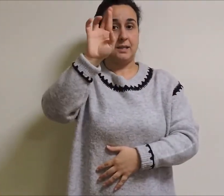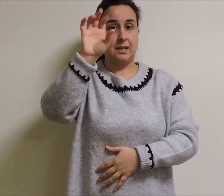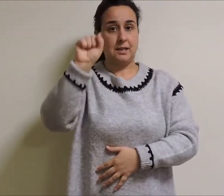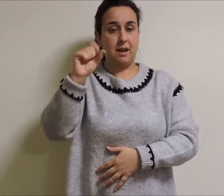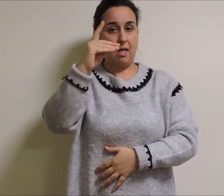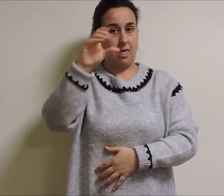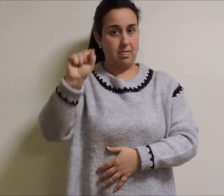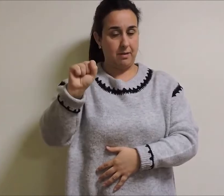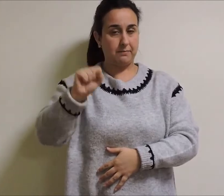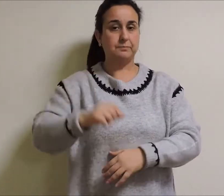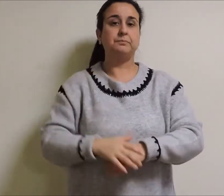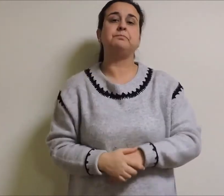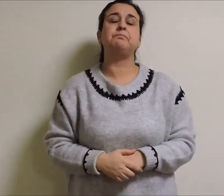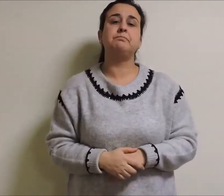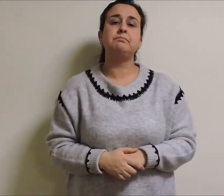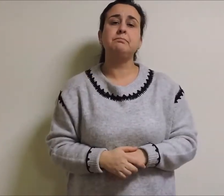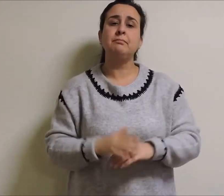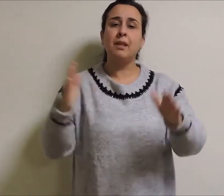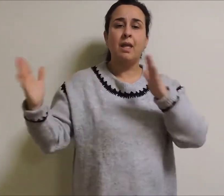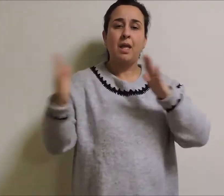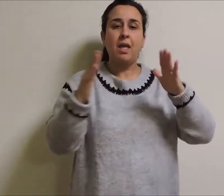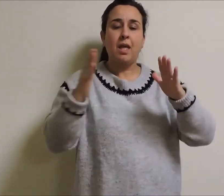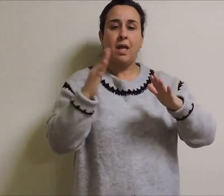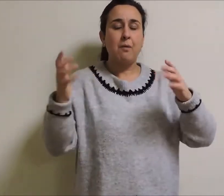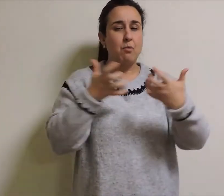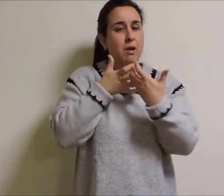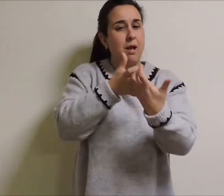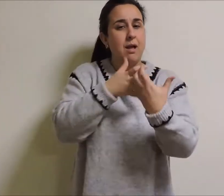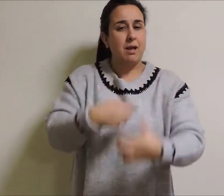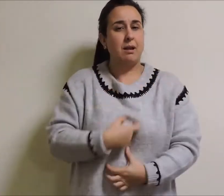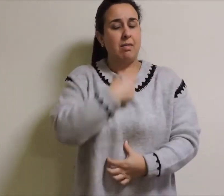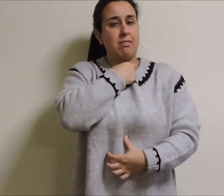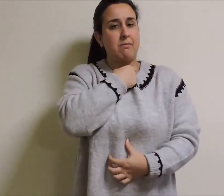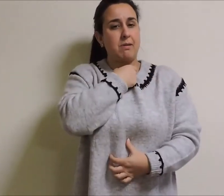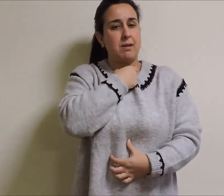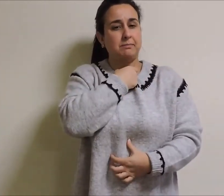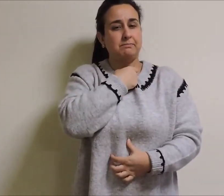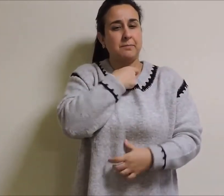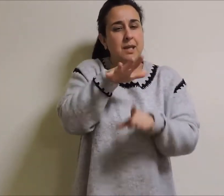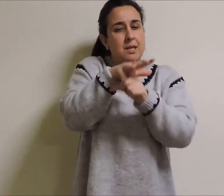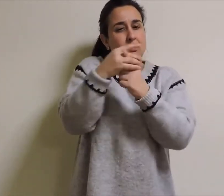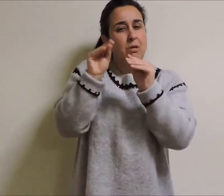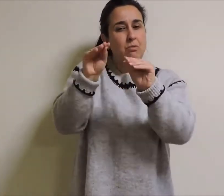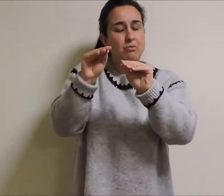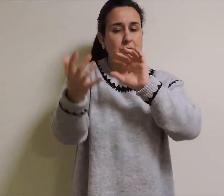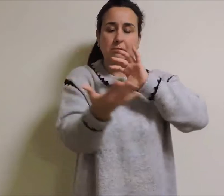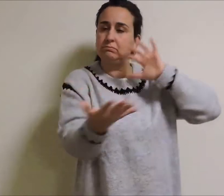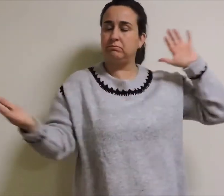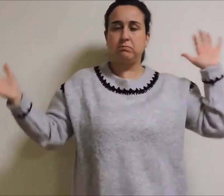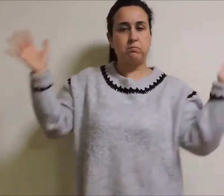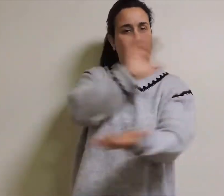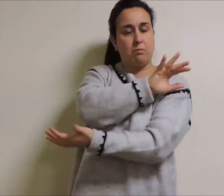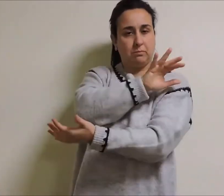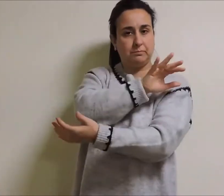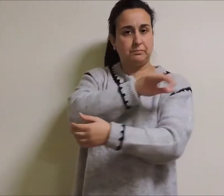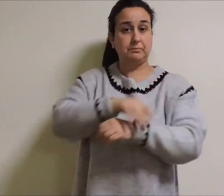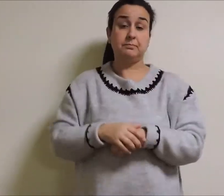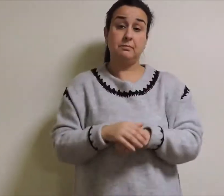Coa Guerra Civil, moitas cousas cambiaron para fraguas. Moitos dos seus amigos